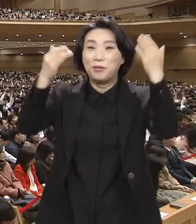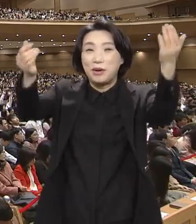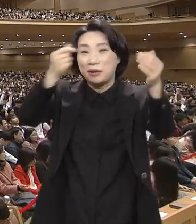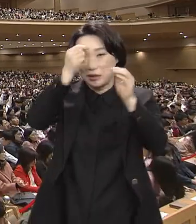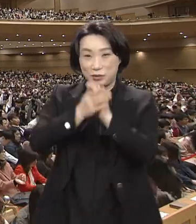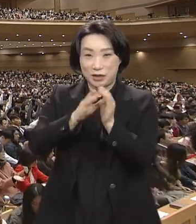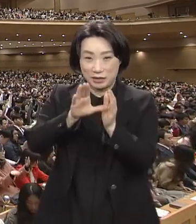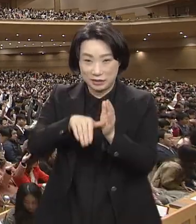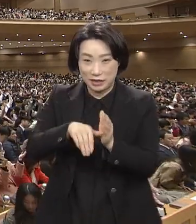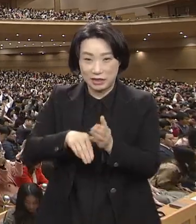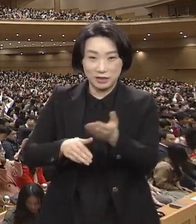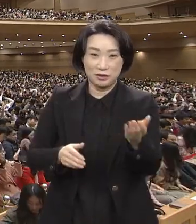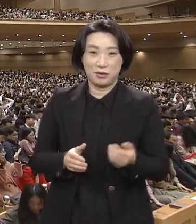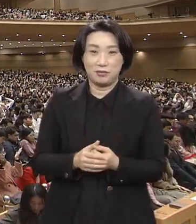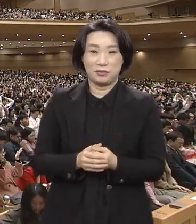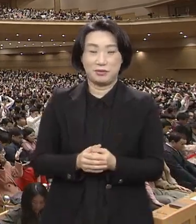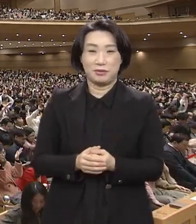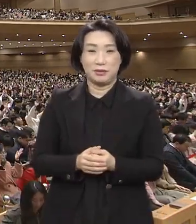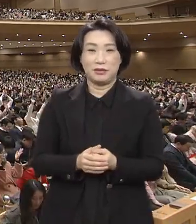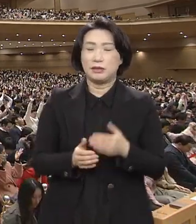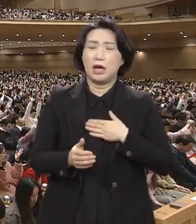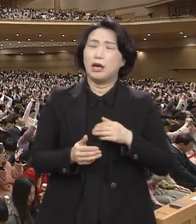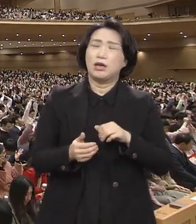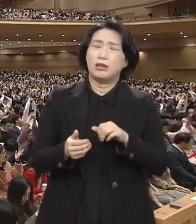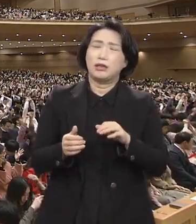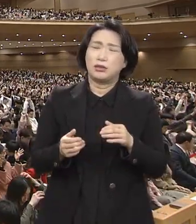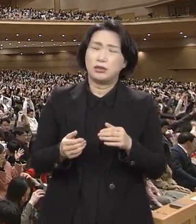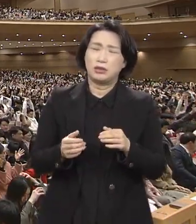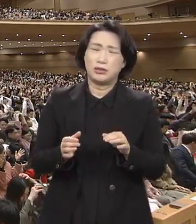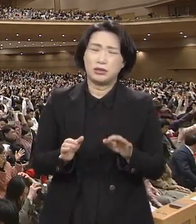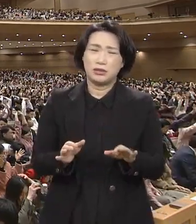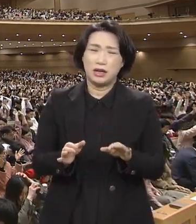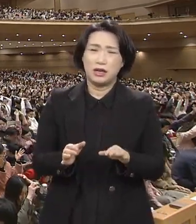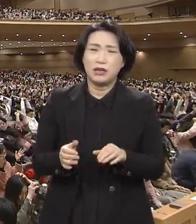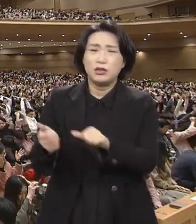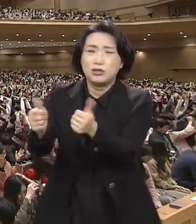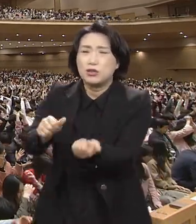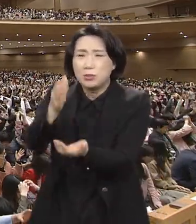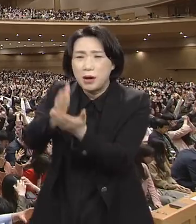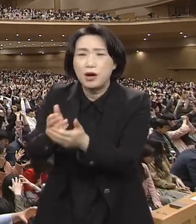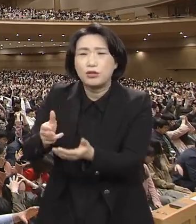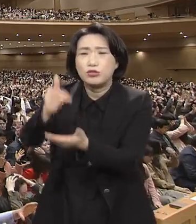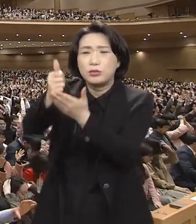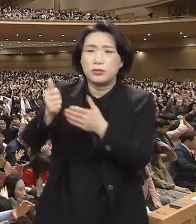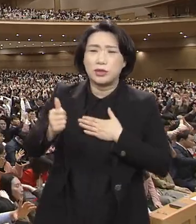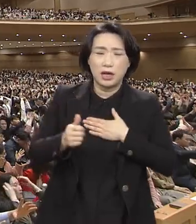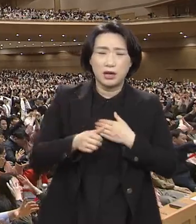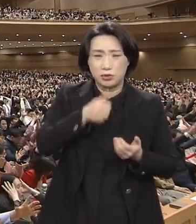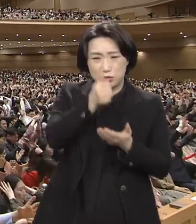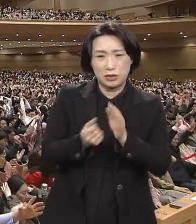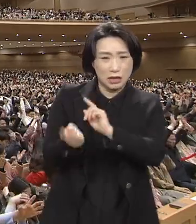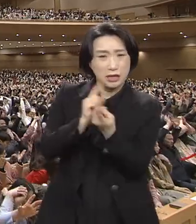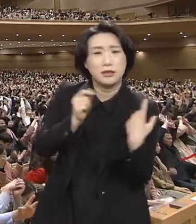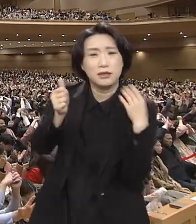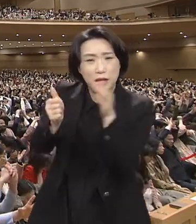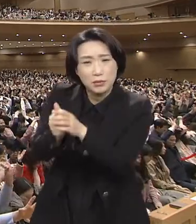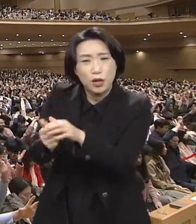안 죽어야 할 주님이 나 때문에 죽으셨습니다 그런데 나는